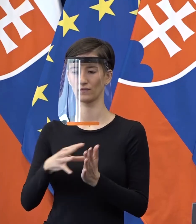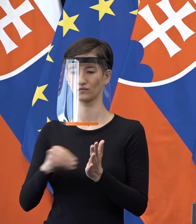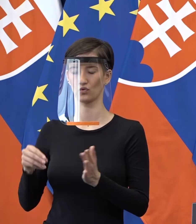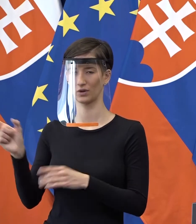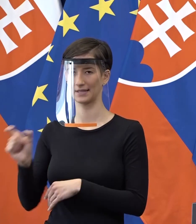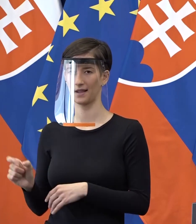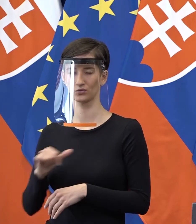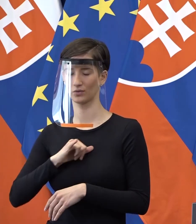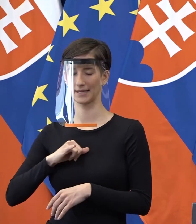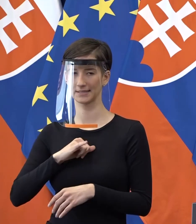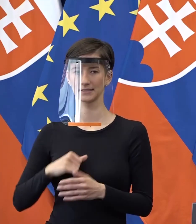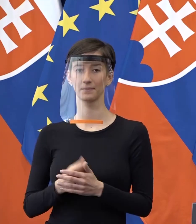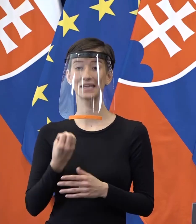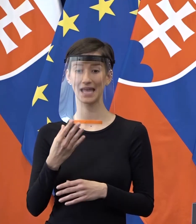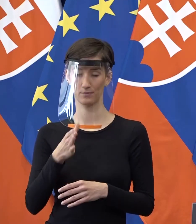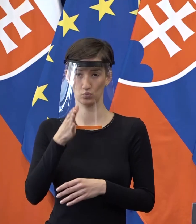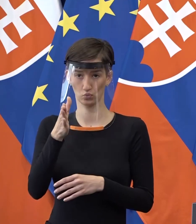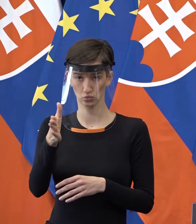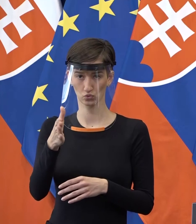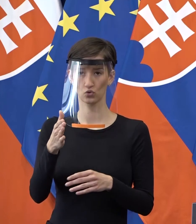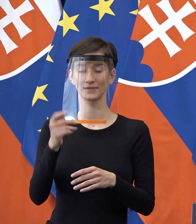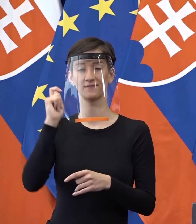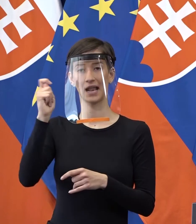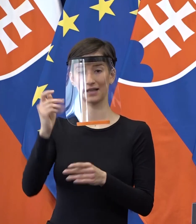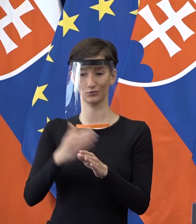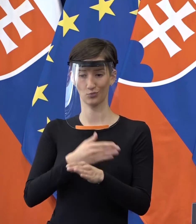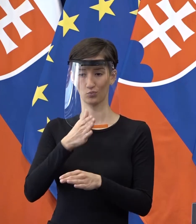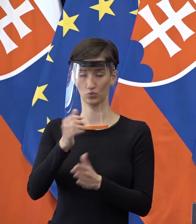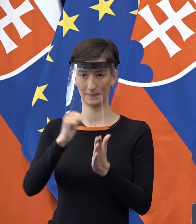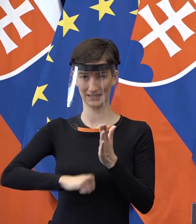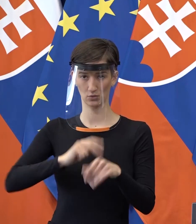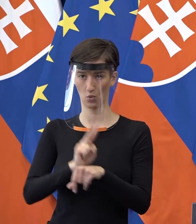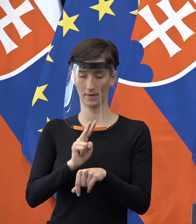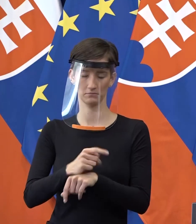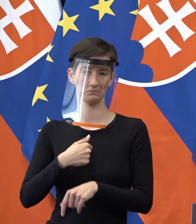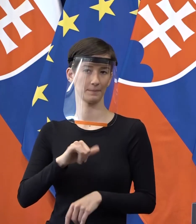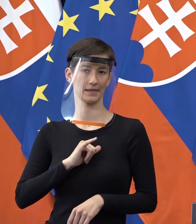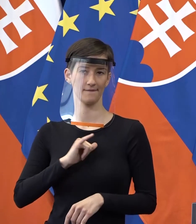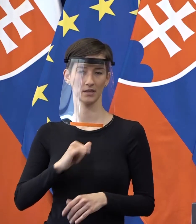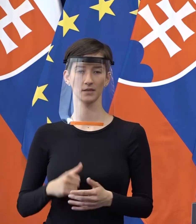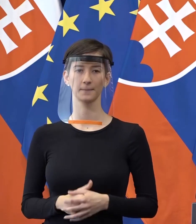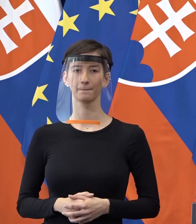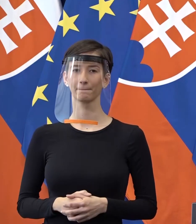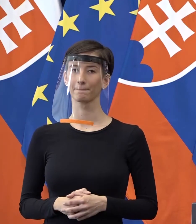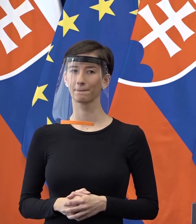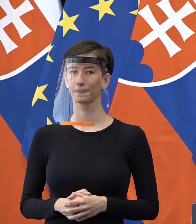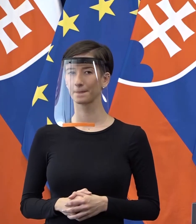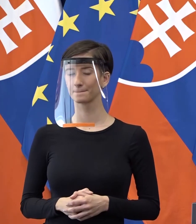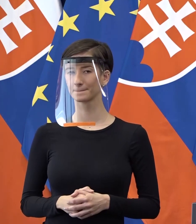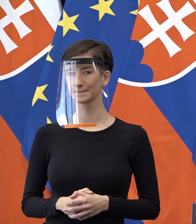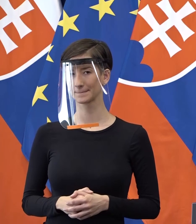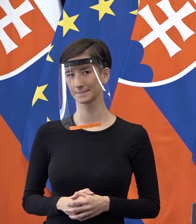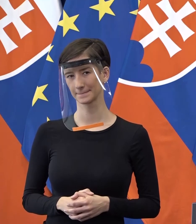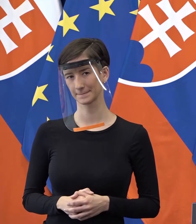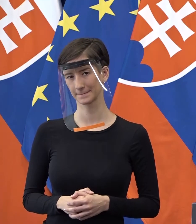som voči tomu nemal nič, ak by aj do budúcna také niečo platilo, kým sa s tým nevysporiadame. A ešte len pre upresnenie, polícia nás odkázovala tým, že je to uznesenie